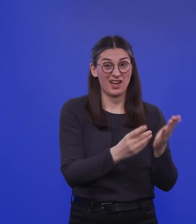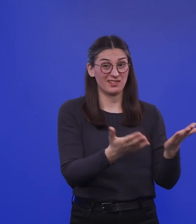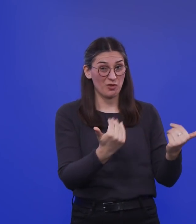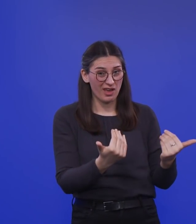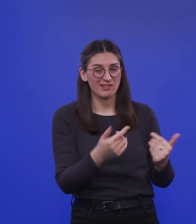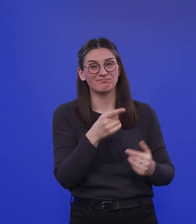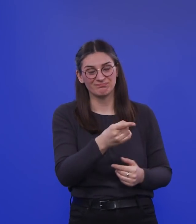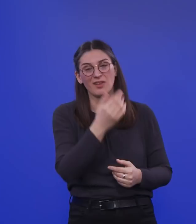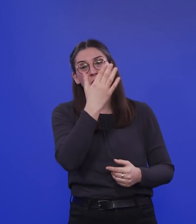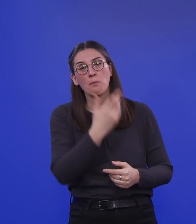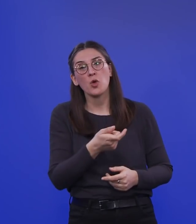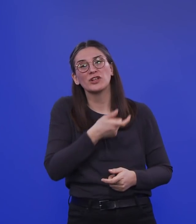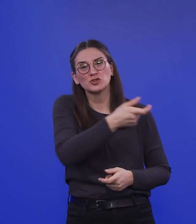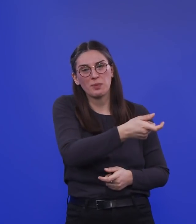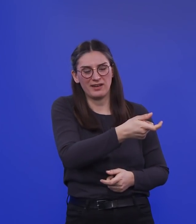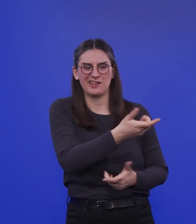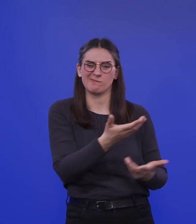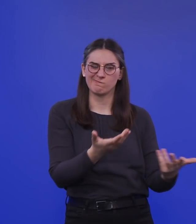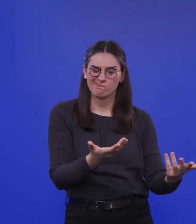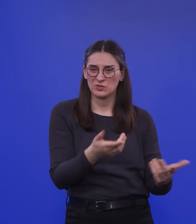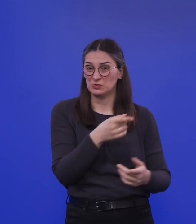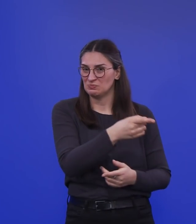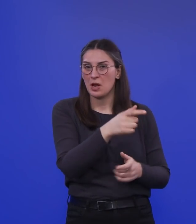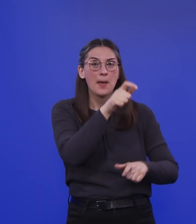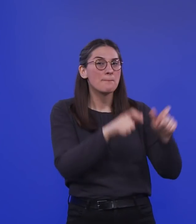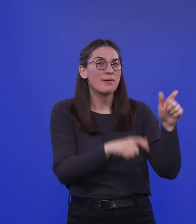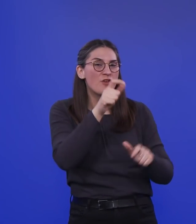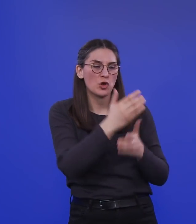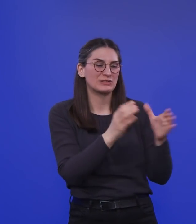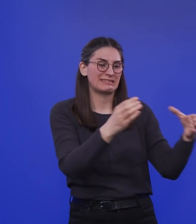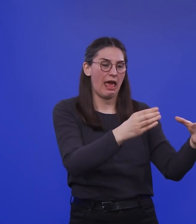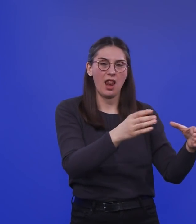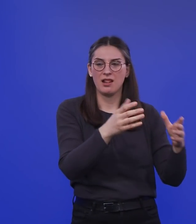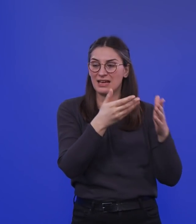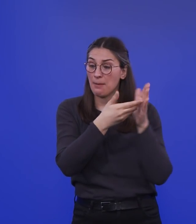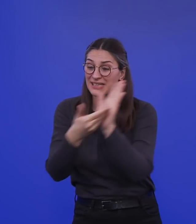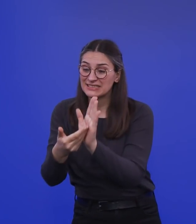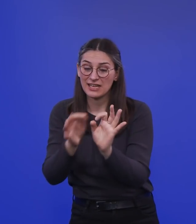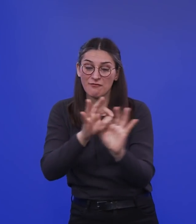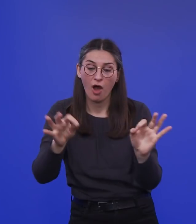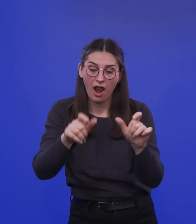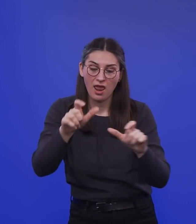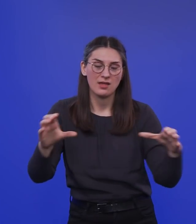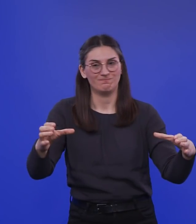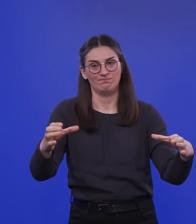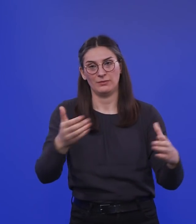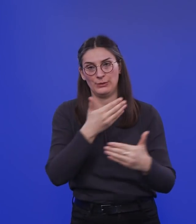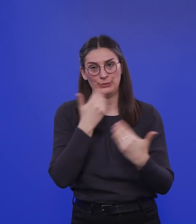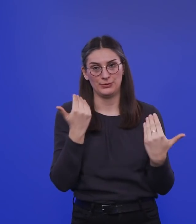Blutspendern zum Beispiel. Und das ist eben nur mal ein Bevölkerungsteil, der nicht unbedingt vollkommen repräsentativ ist. Und man hat dann